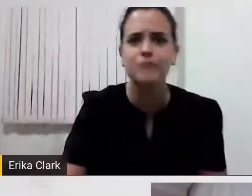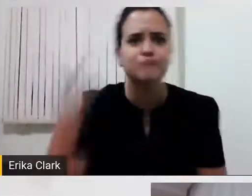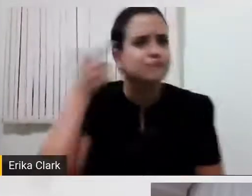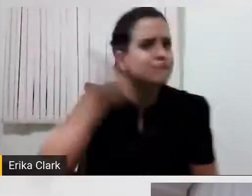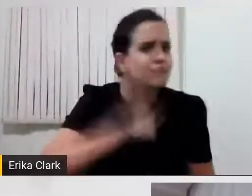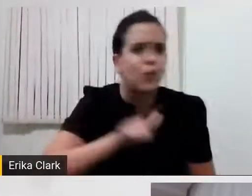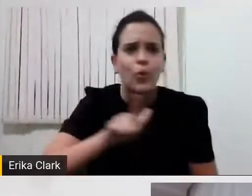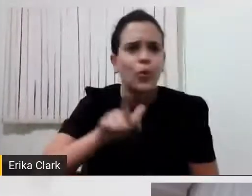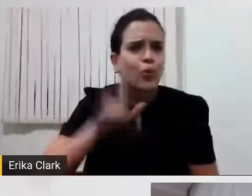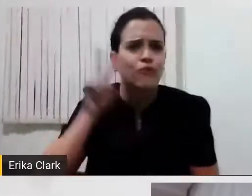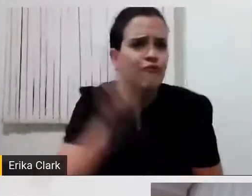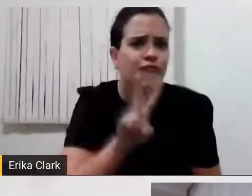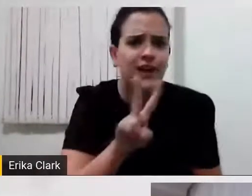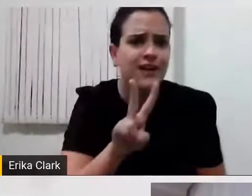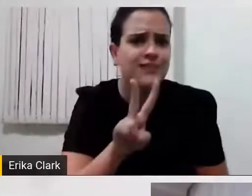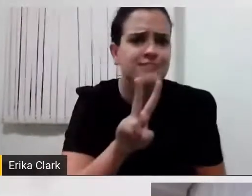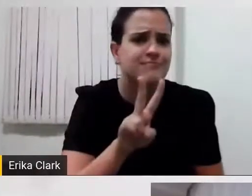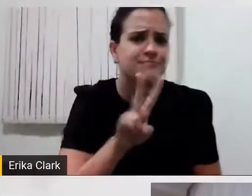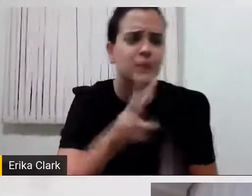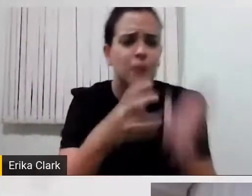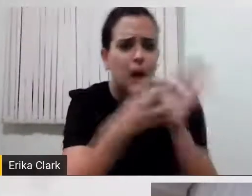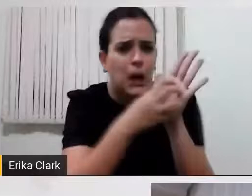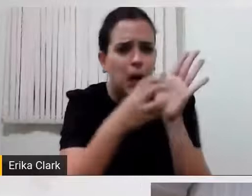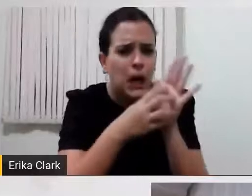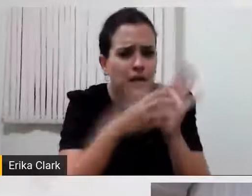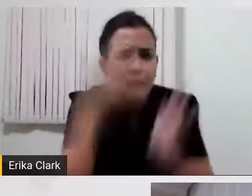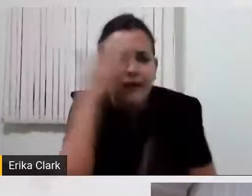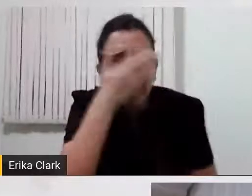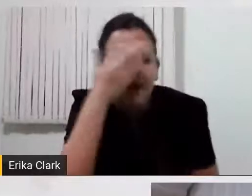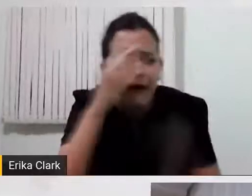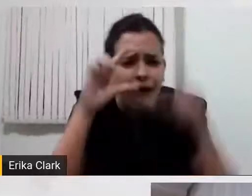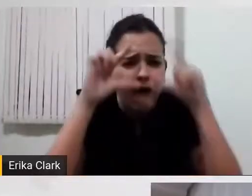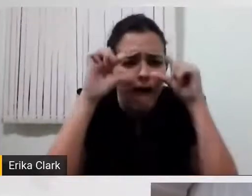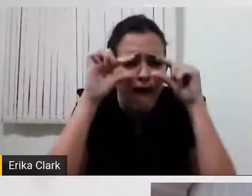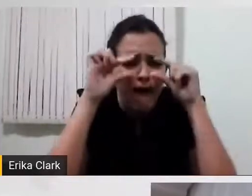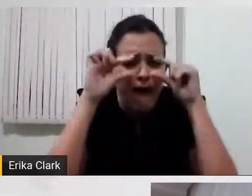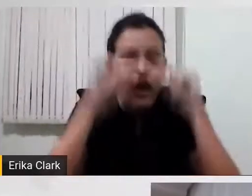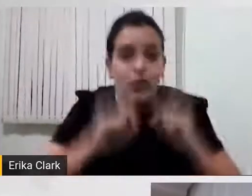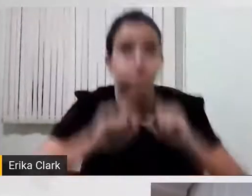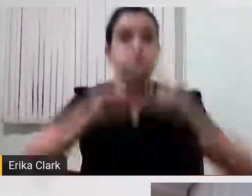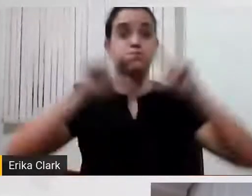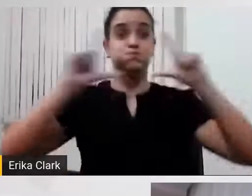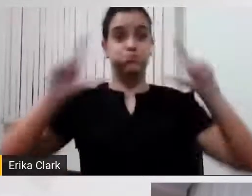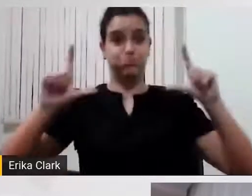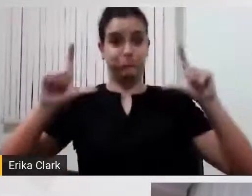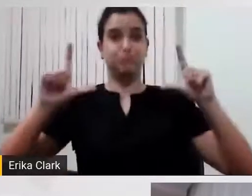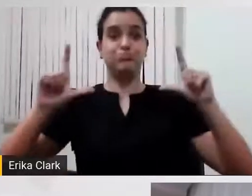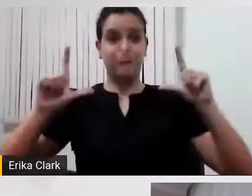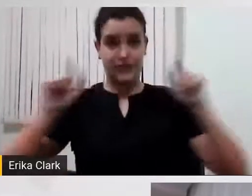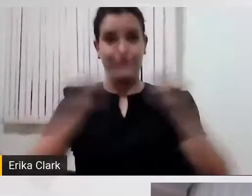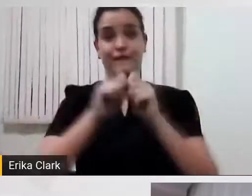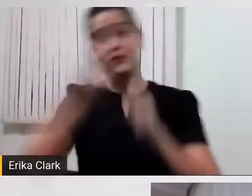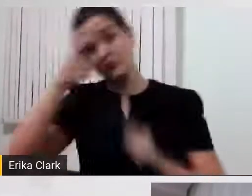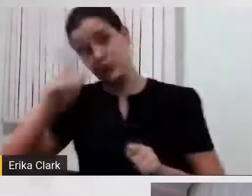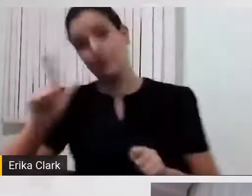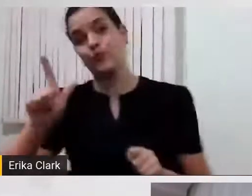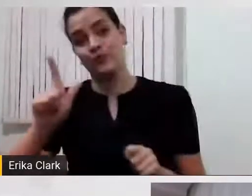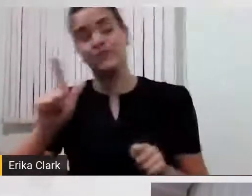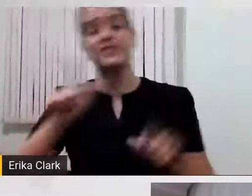símbolos porque eles estavam muito pequenos. Então, gente alterou, fez o segundo projeto com os símbolos e a fonte maior. E se a pessoa